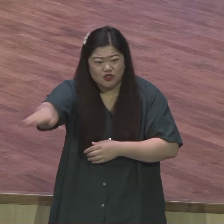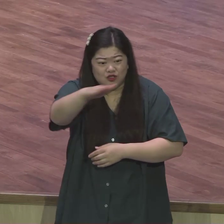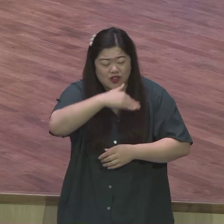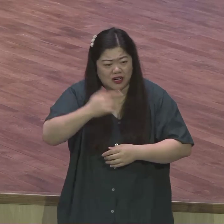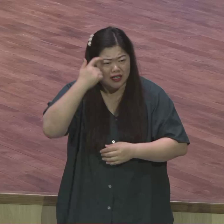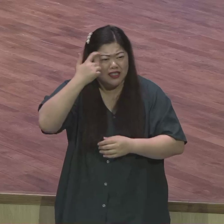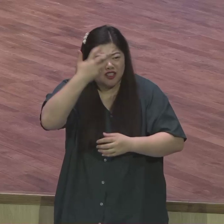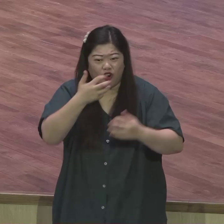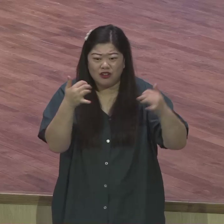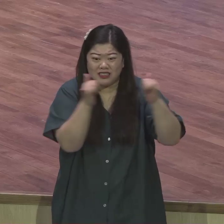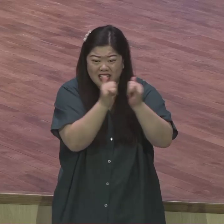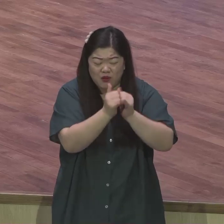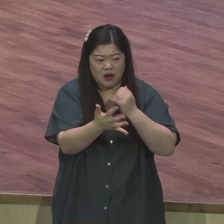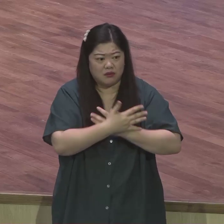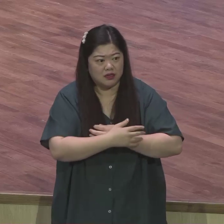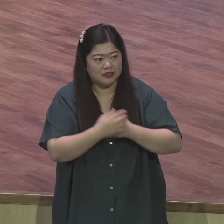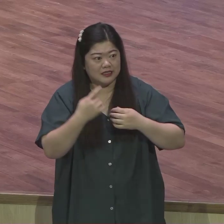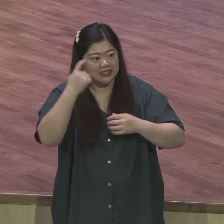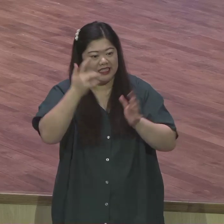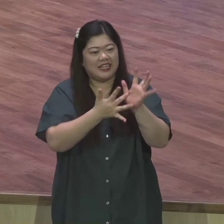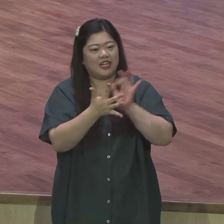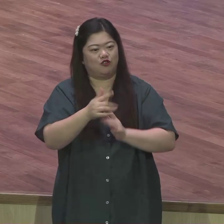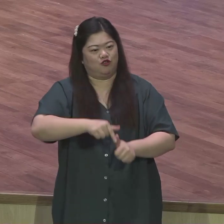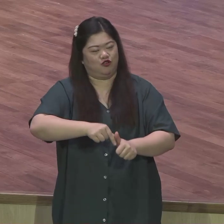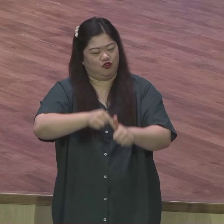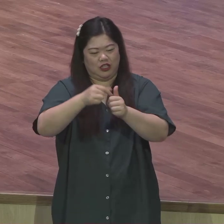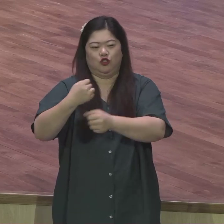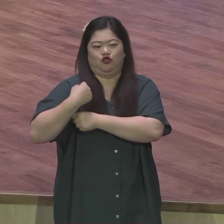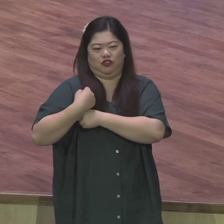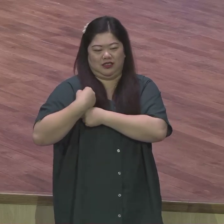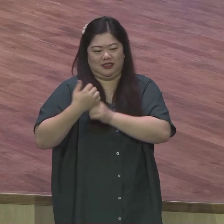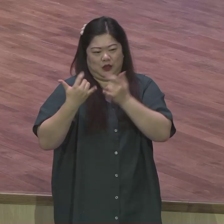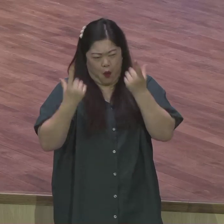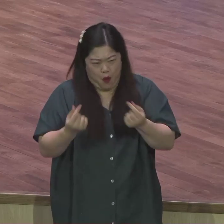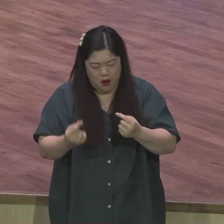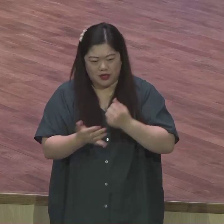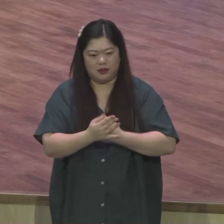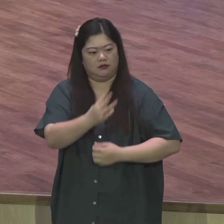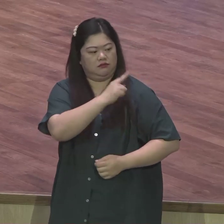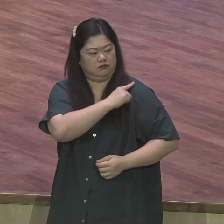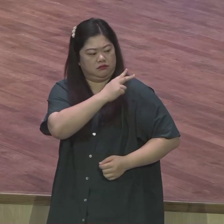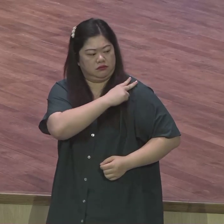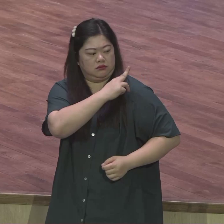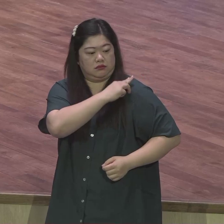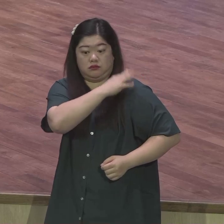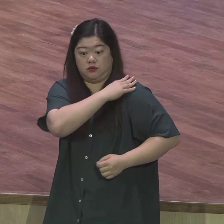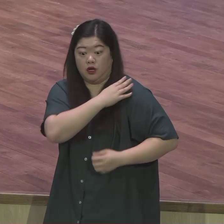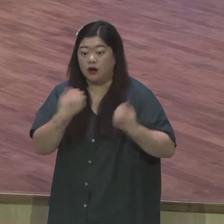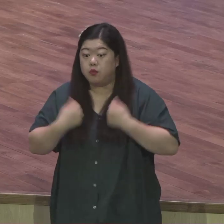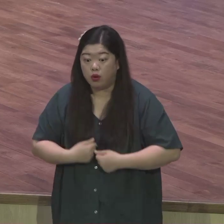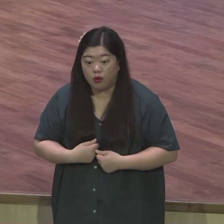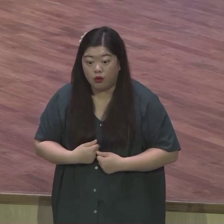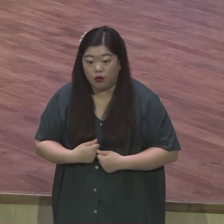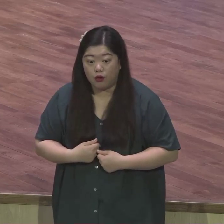전투하는 예수군사다 그래가지고 군대식으로 전도하고 사회빈민청